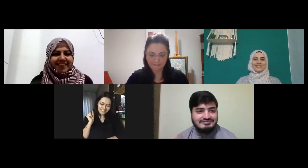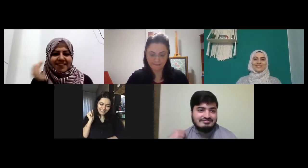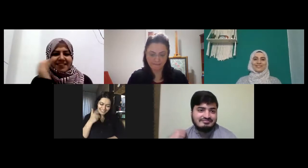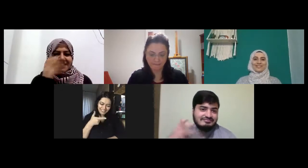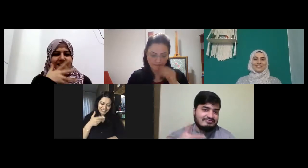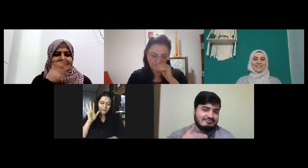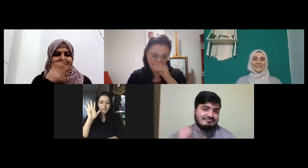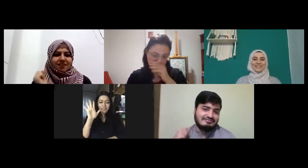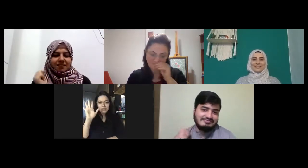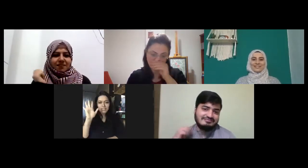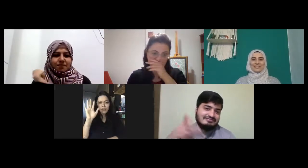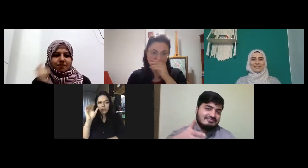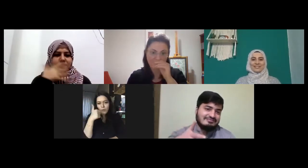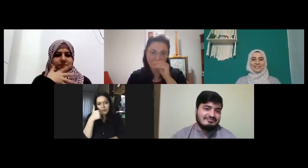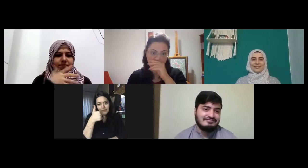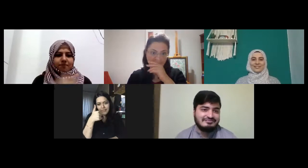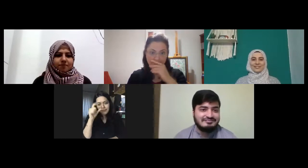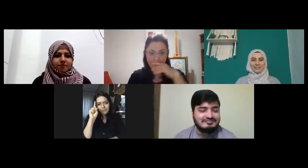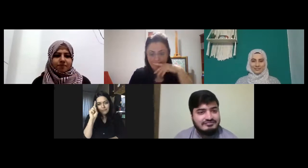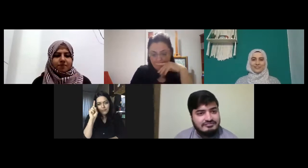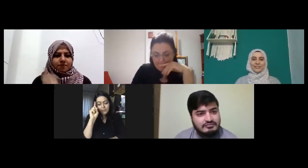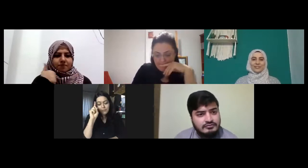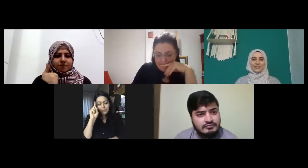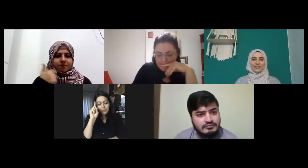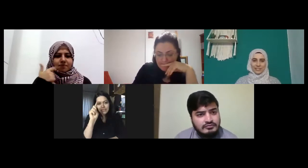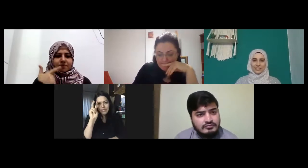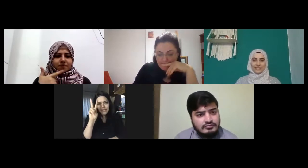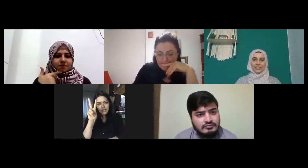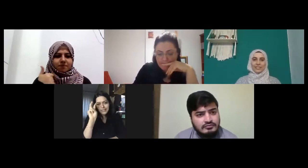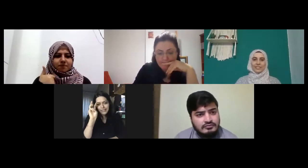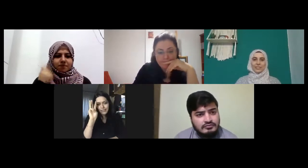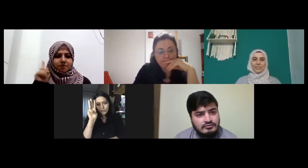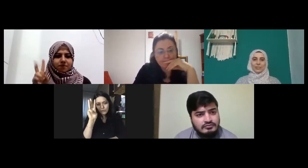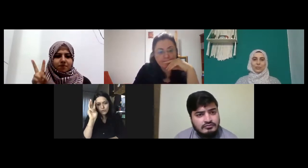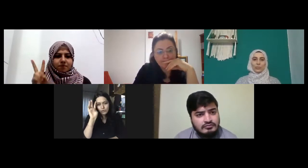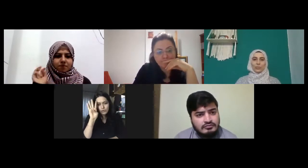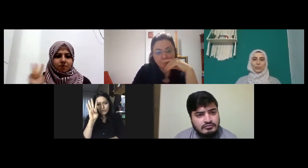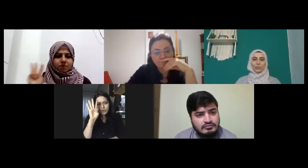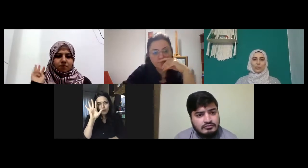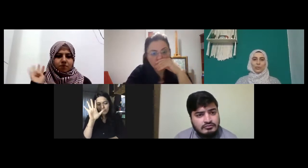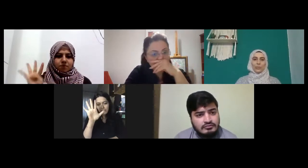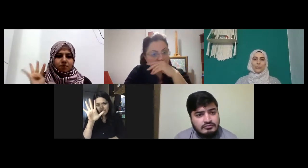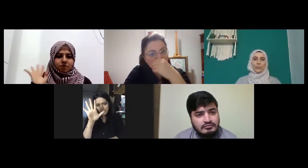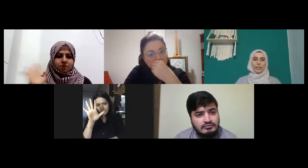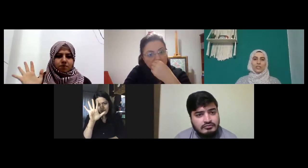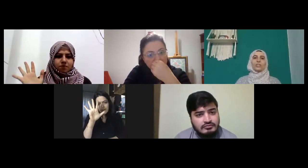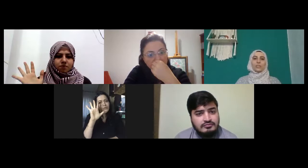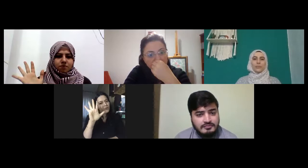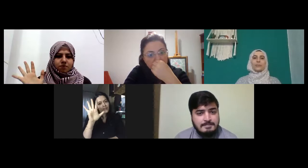sayı birden beşe kadar normal bir pardon bir iki üç dört beş buraya kadar